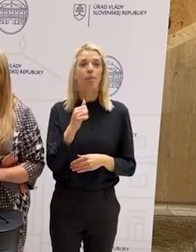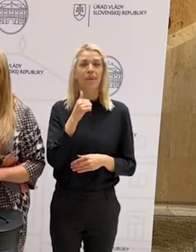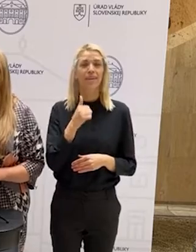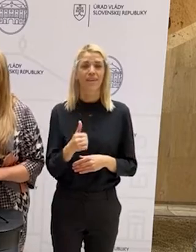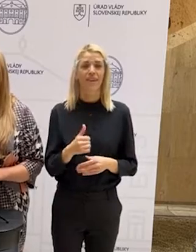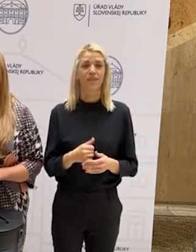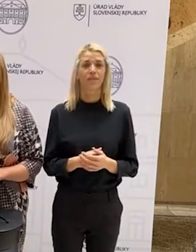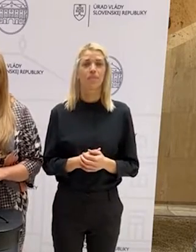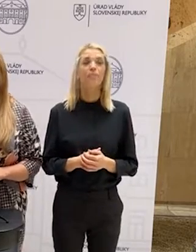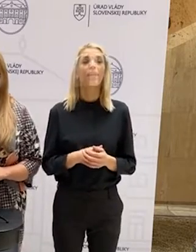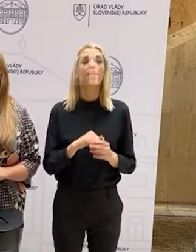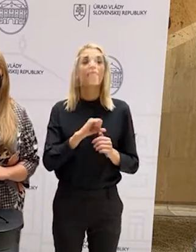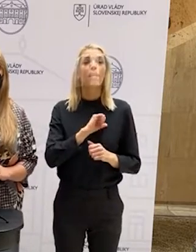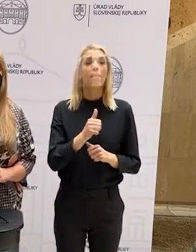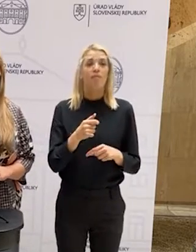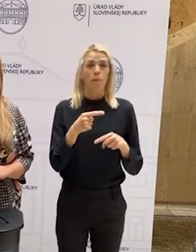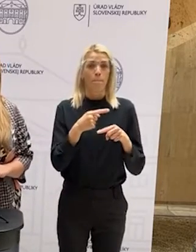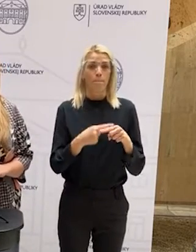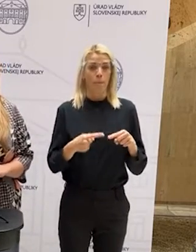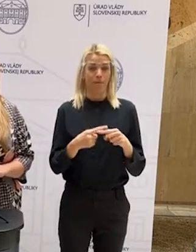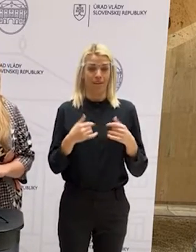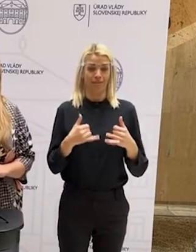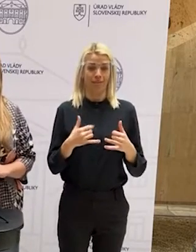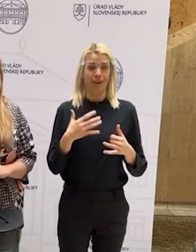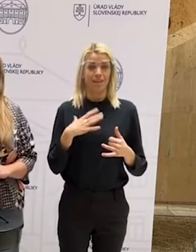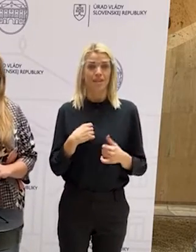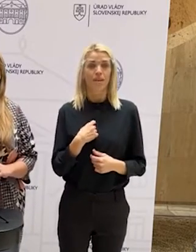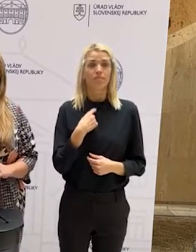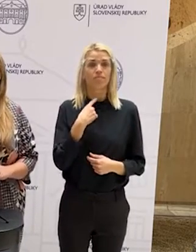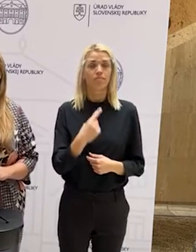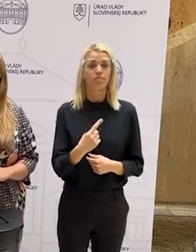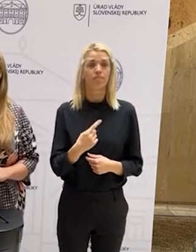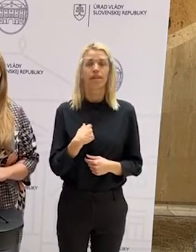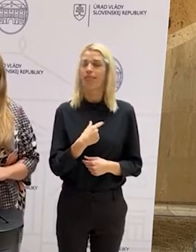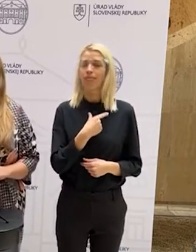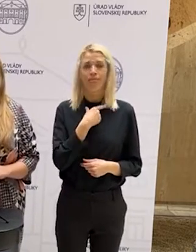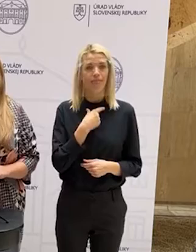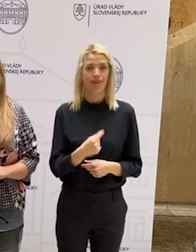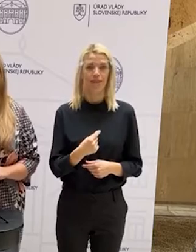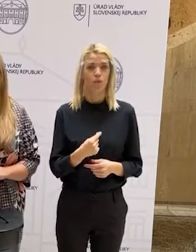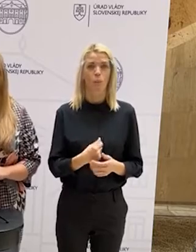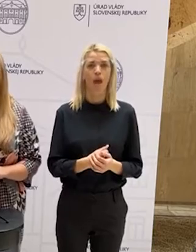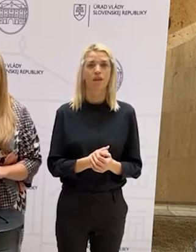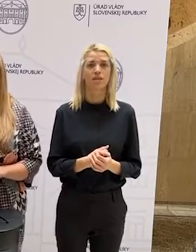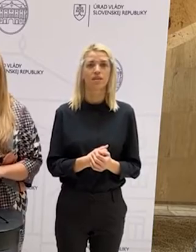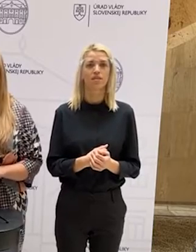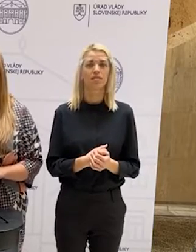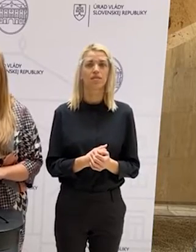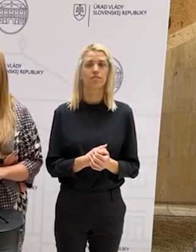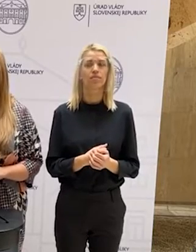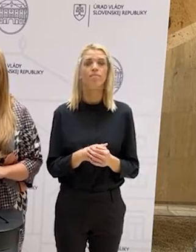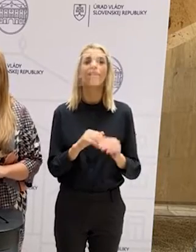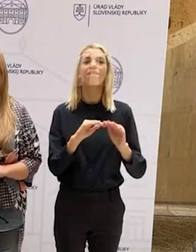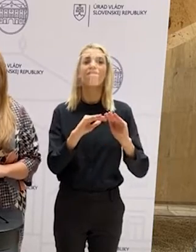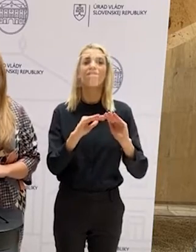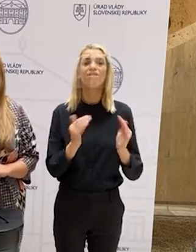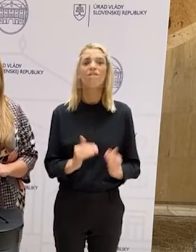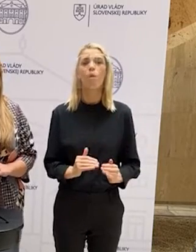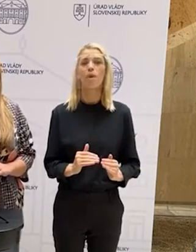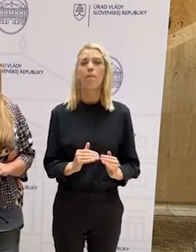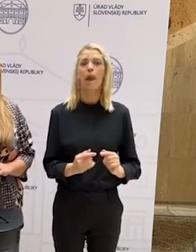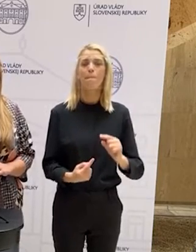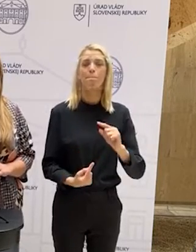V prvom momente mi dovolte aj teraz tu pred vami vysloviť absolútny nesúhlas s akokoľvek formou